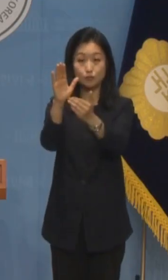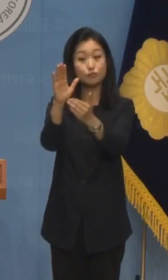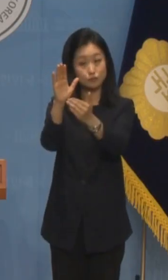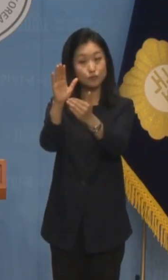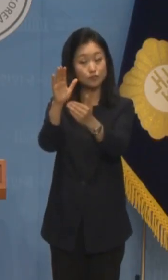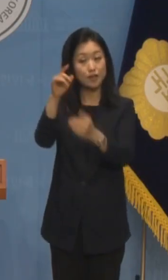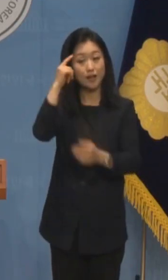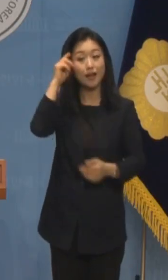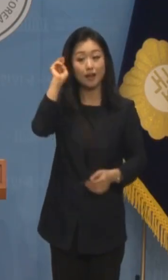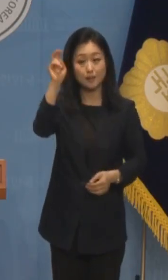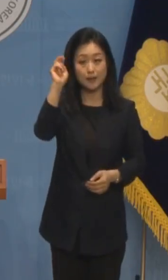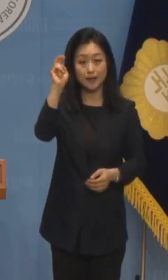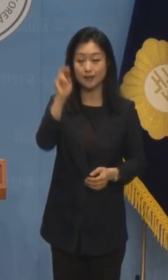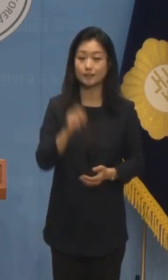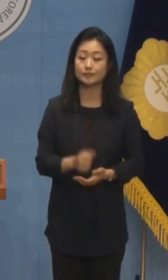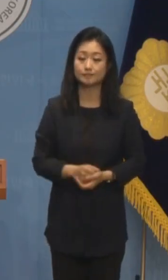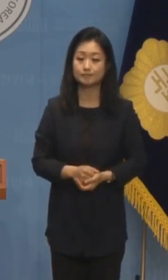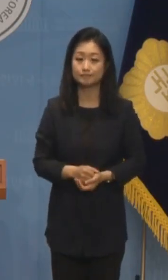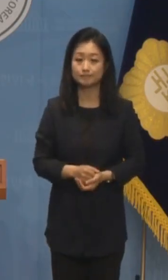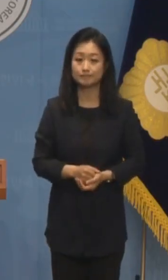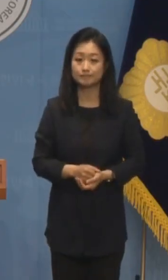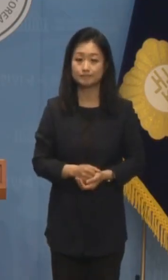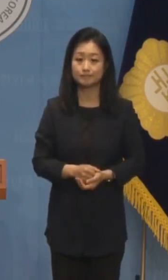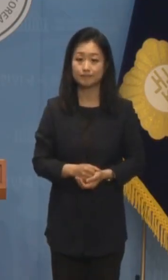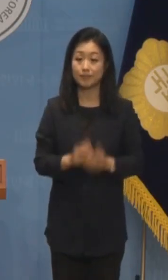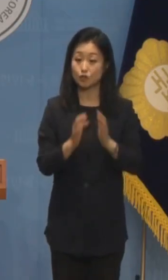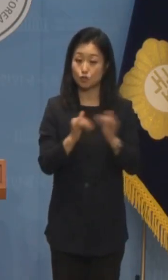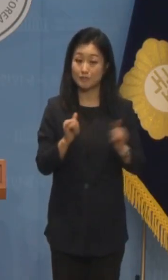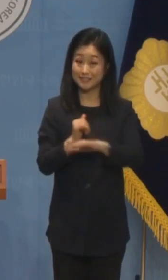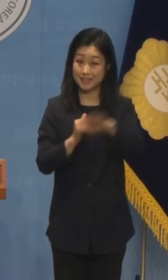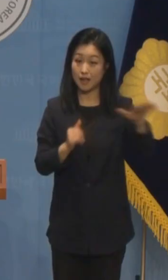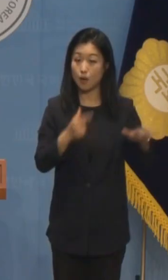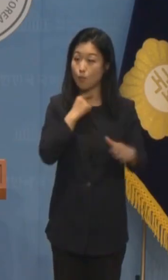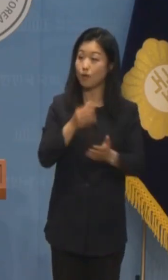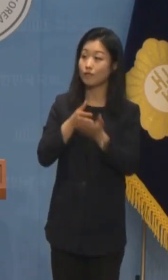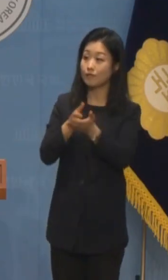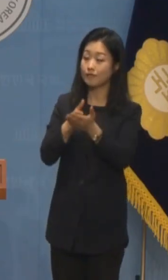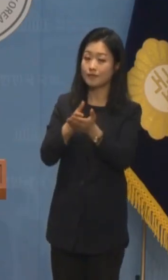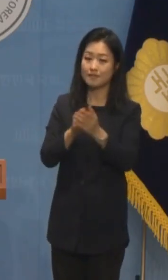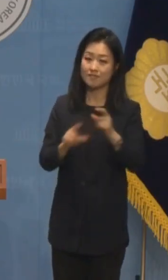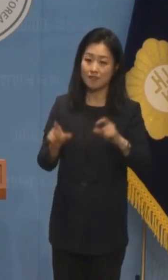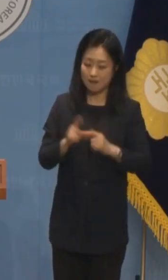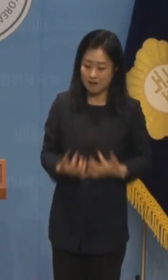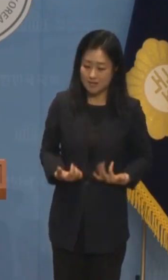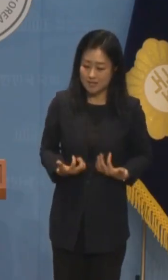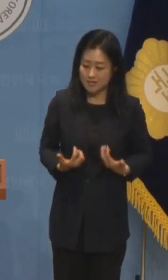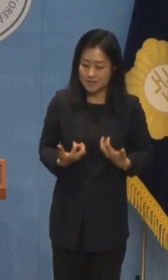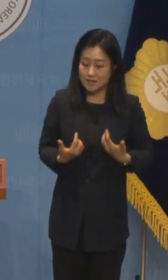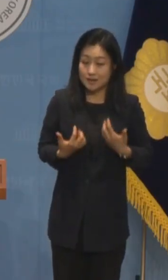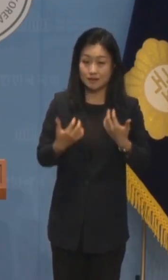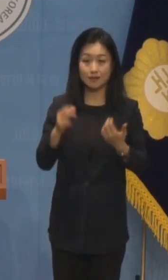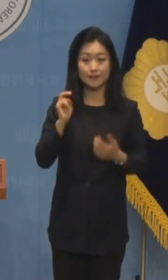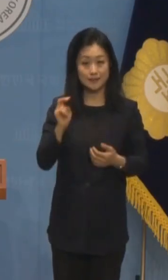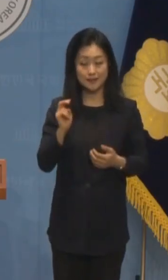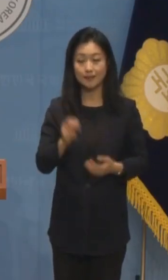행사할 것으로 예상됩니다만 국민적 요구는 점점 더 뜨거워지고 있습니다.